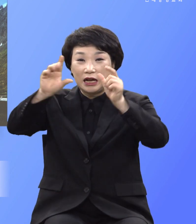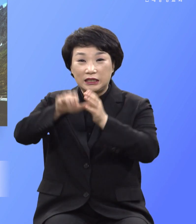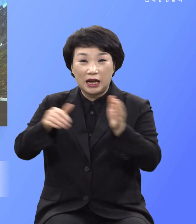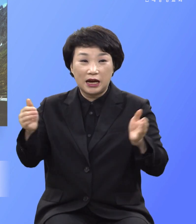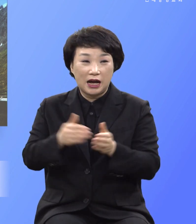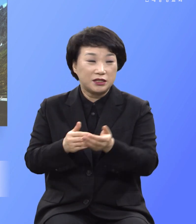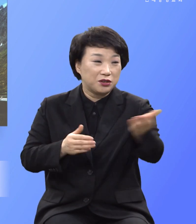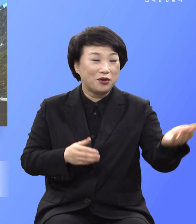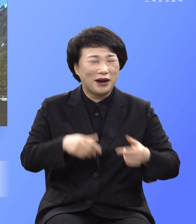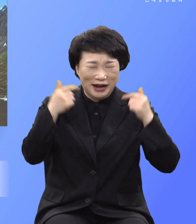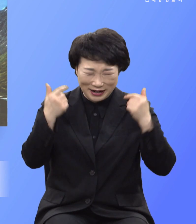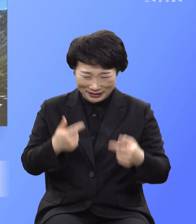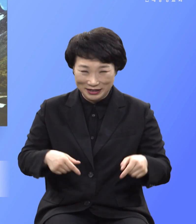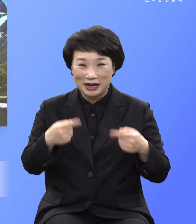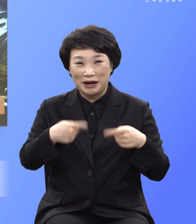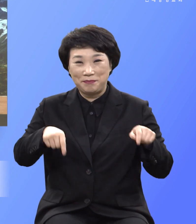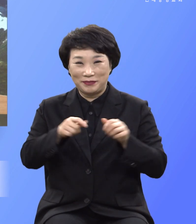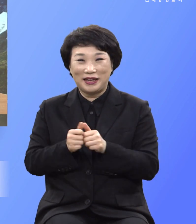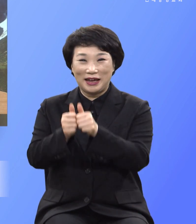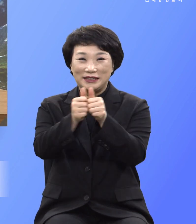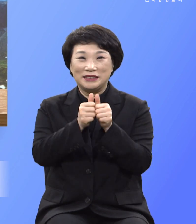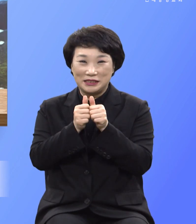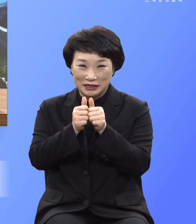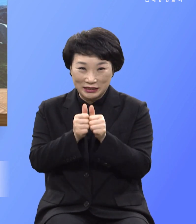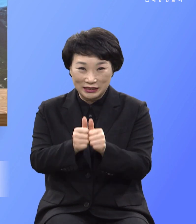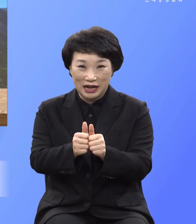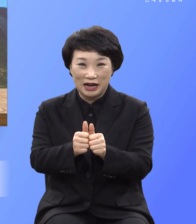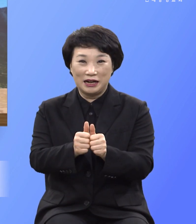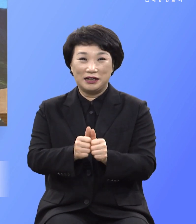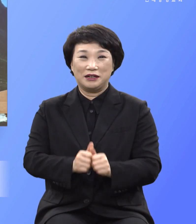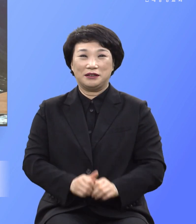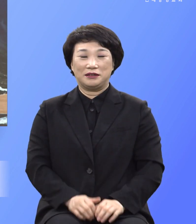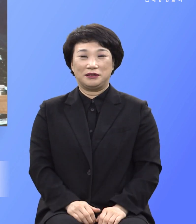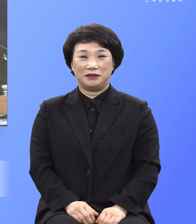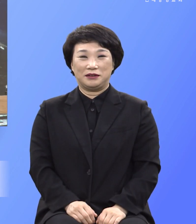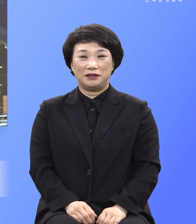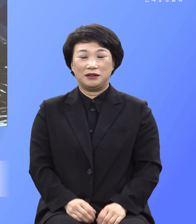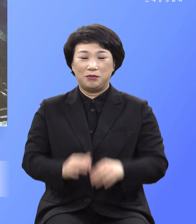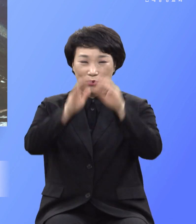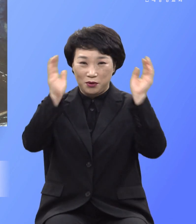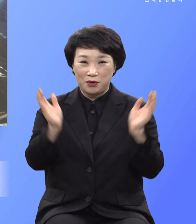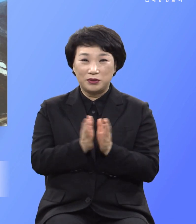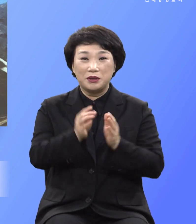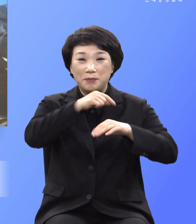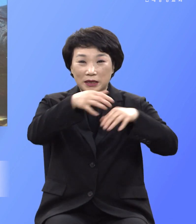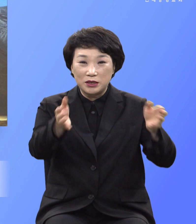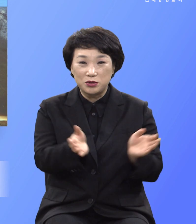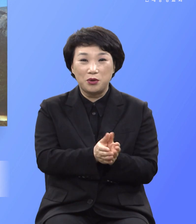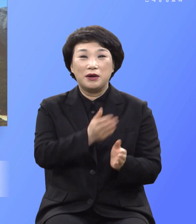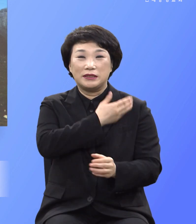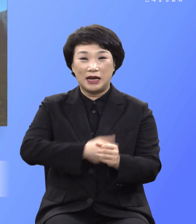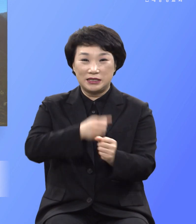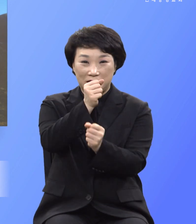항상 함께 있으리라 하시니라 이렇게 모든 족속으로 제자를 삼아